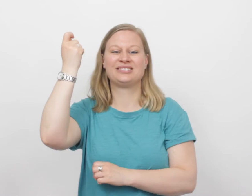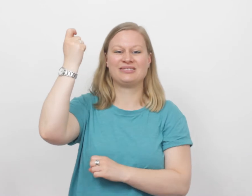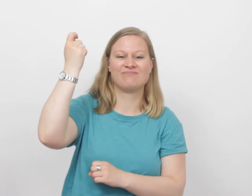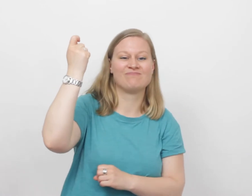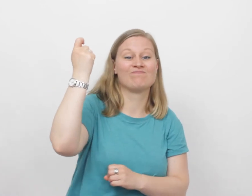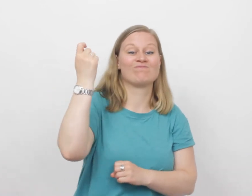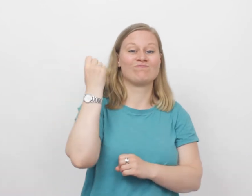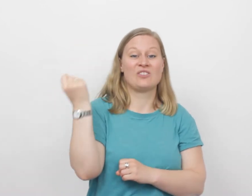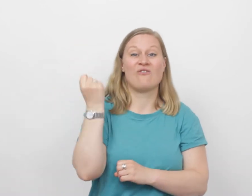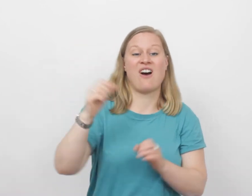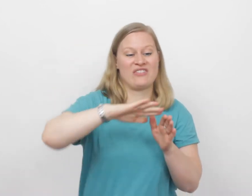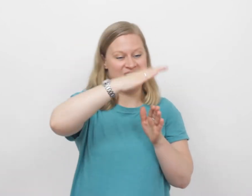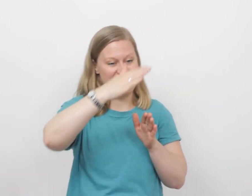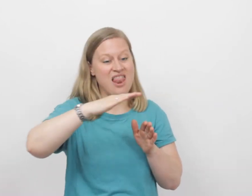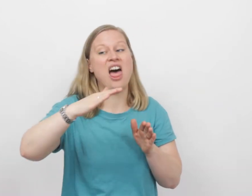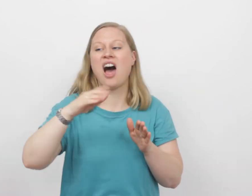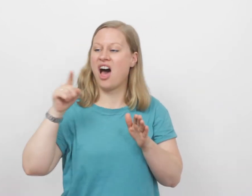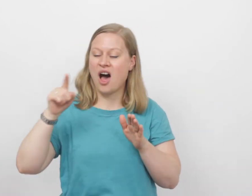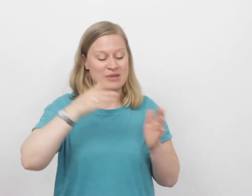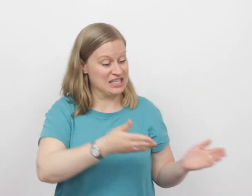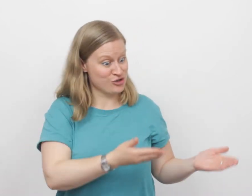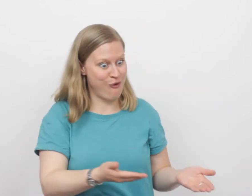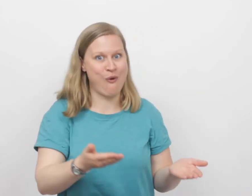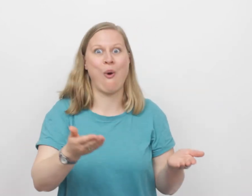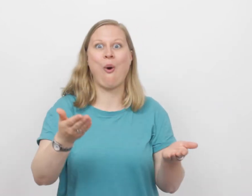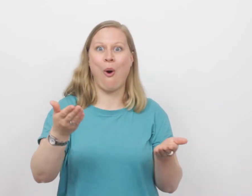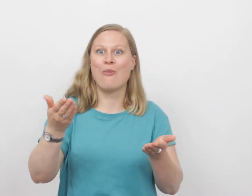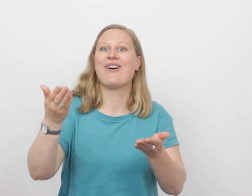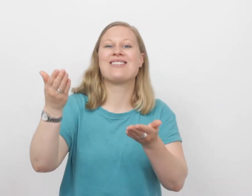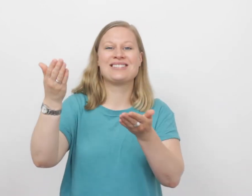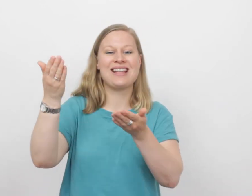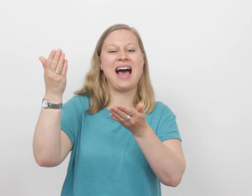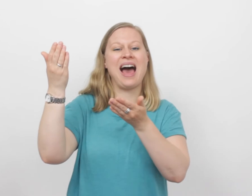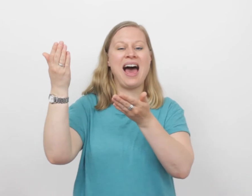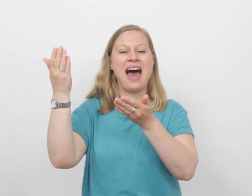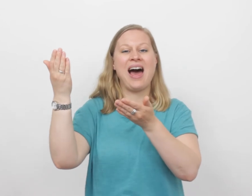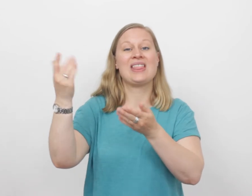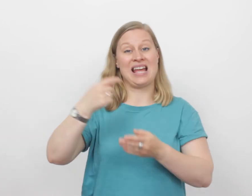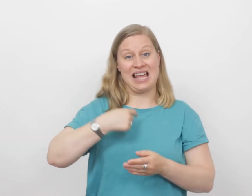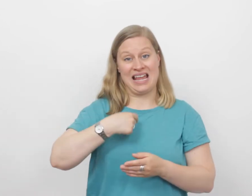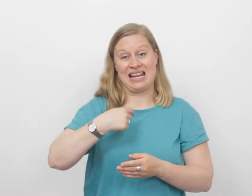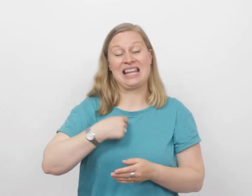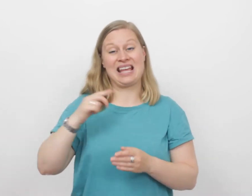Want het lam is opgestaan En ik